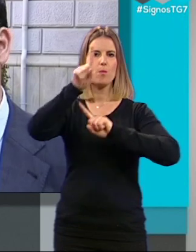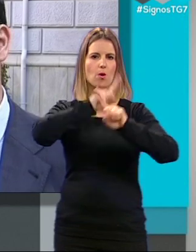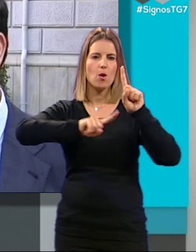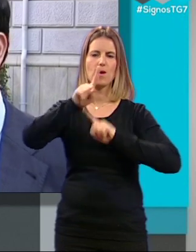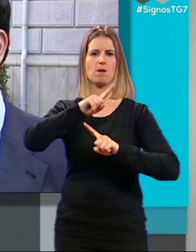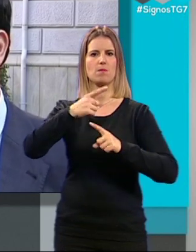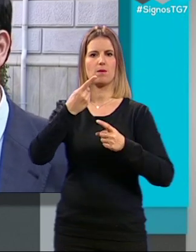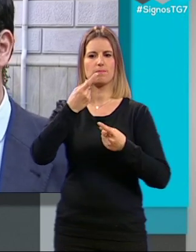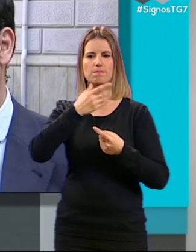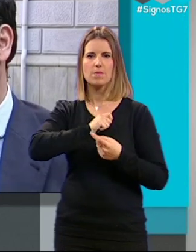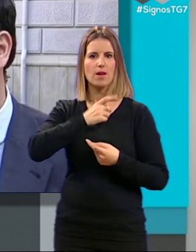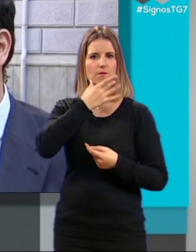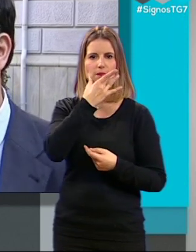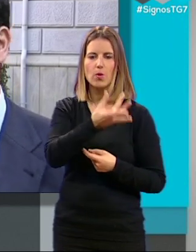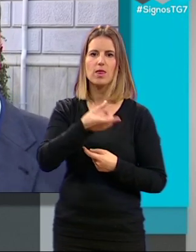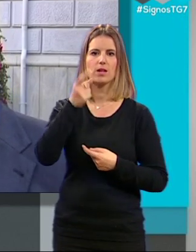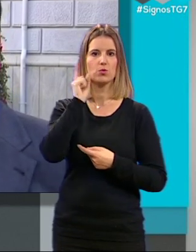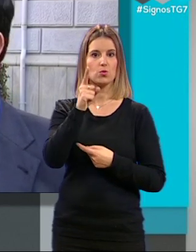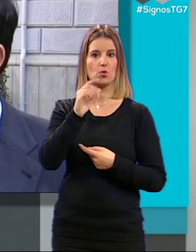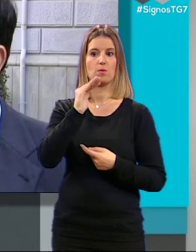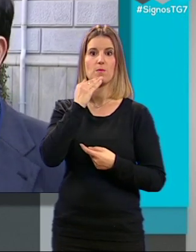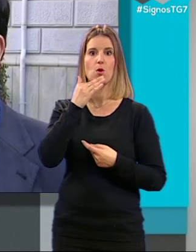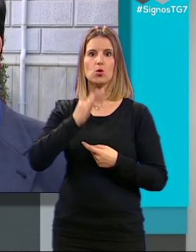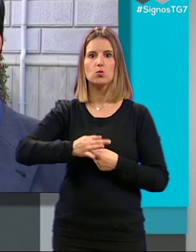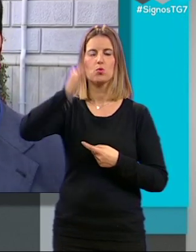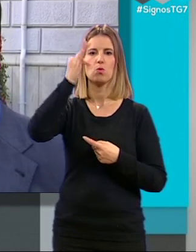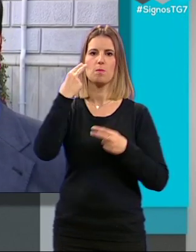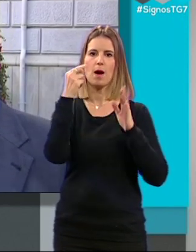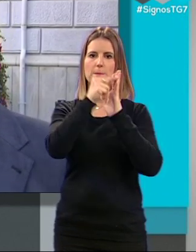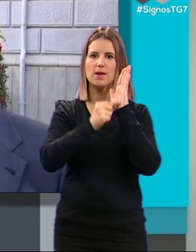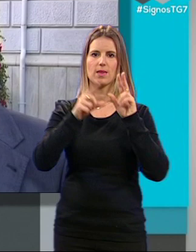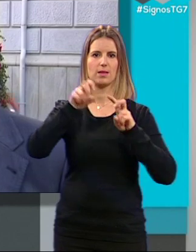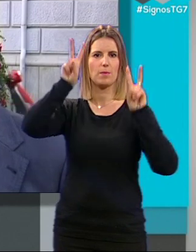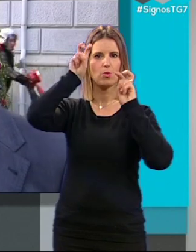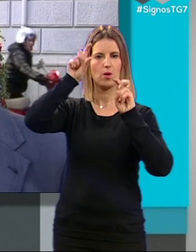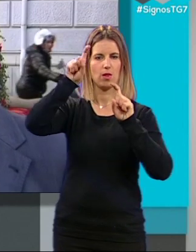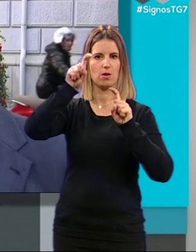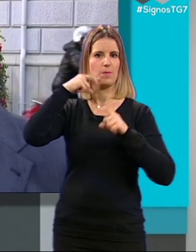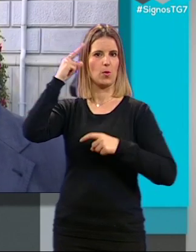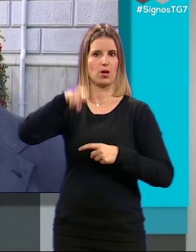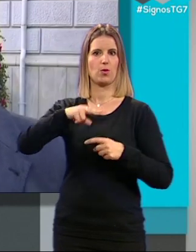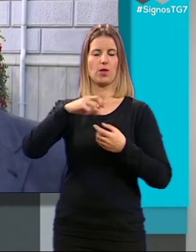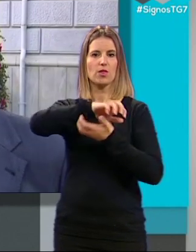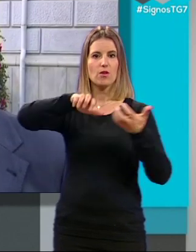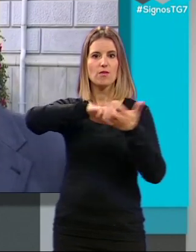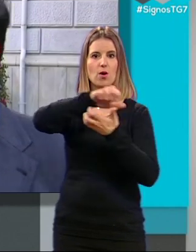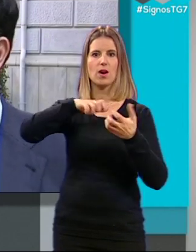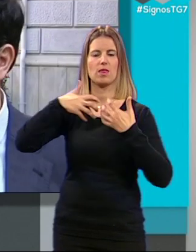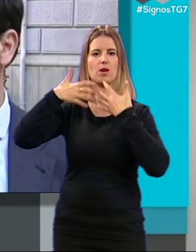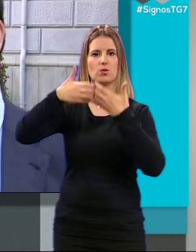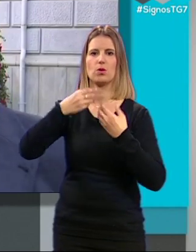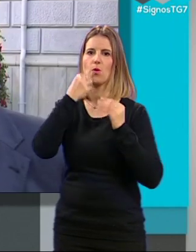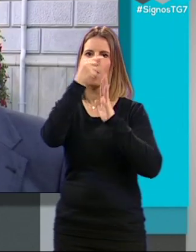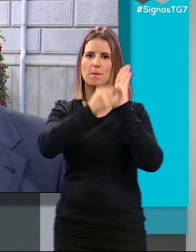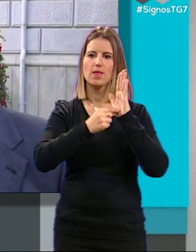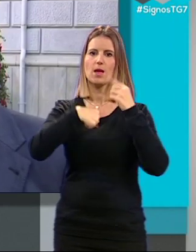indigna, que nos llena de vergüenza y que solamente sumando, tomando medidas en materia de educación, reconociendo la violencia de género y luchando con medidas y